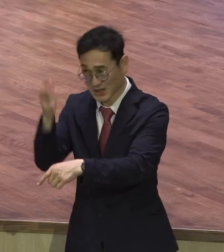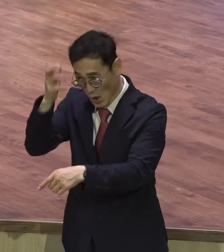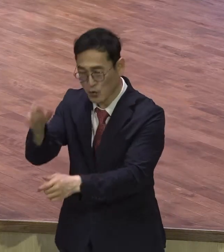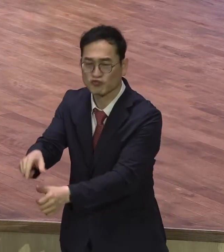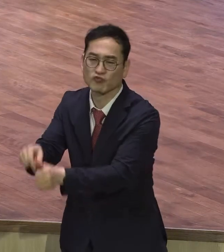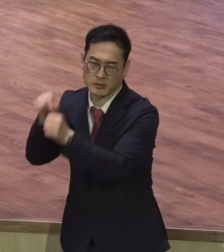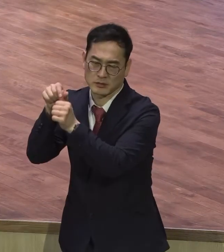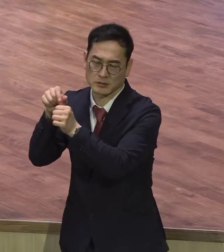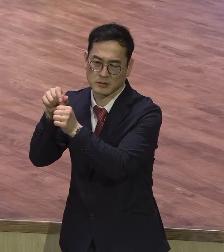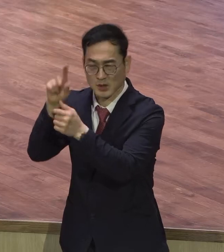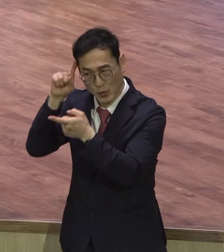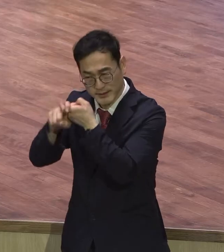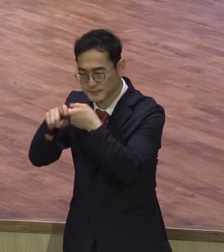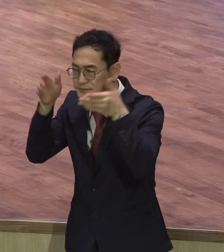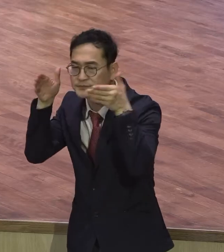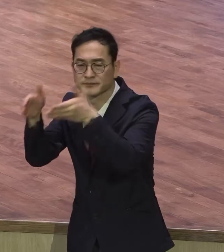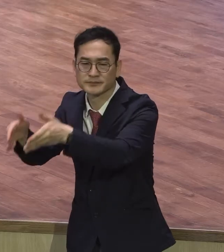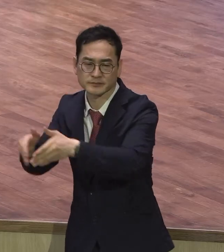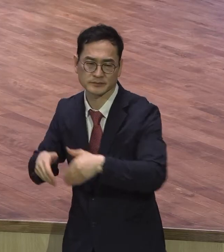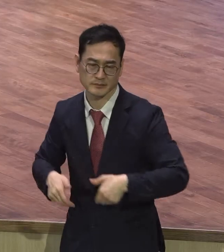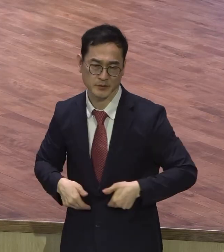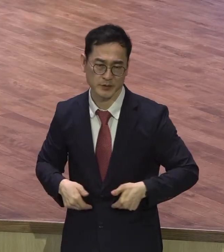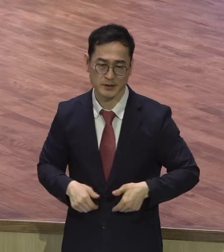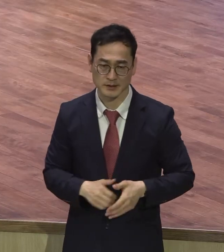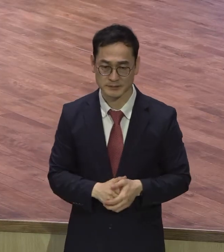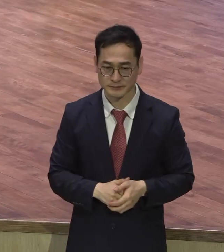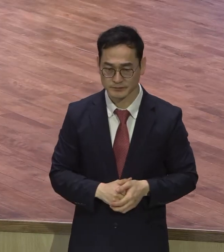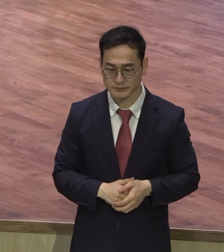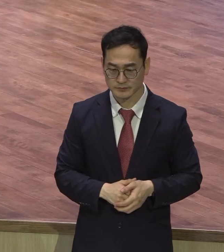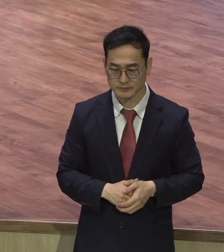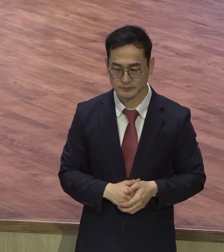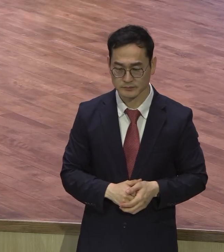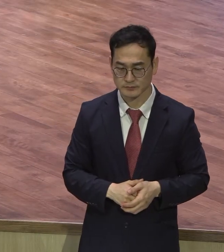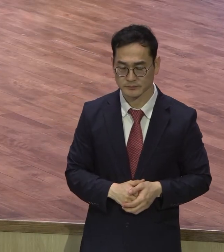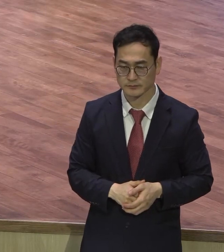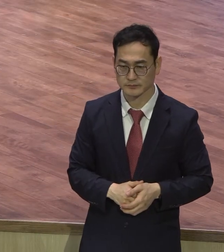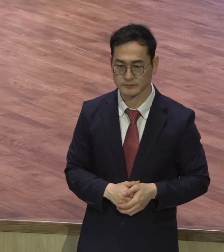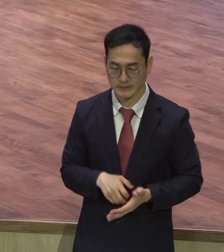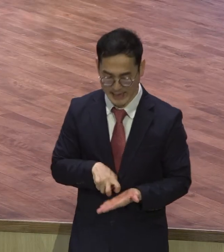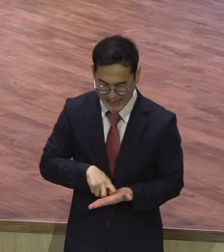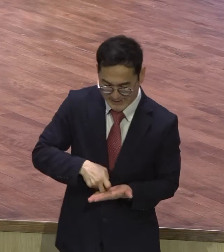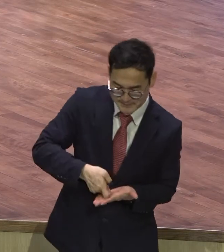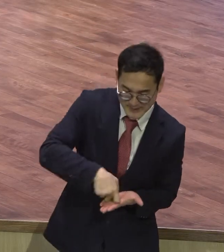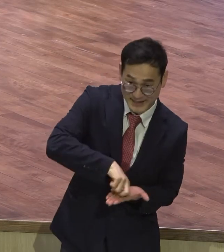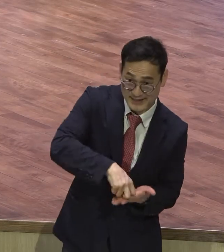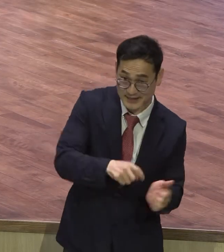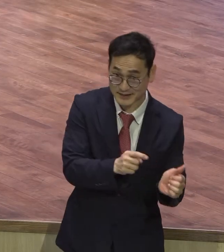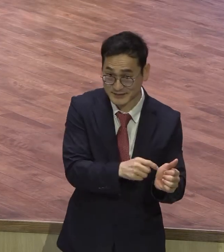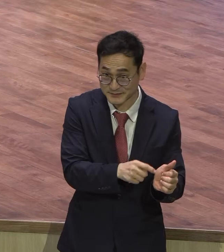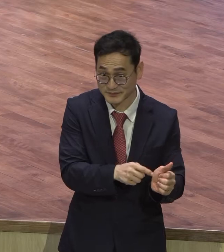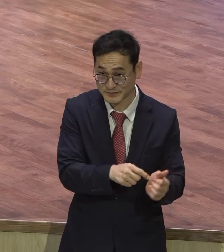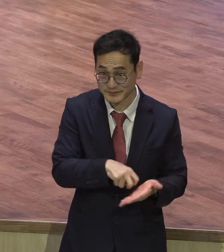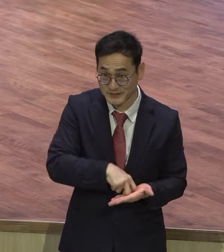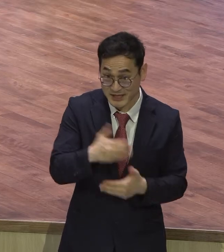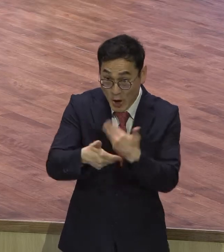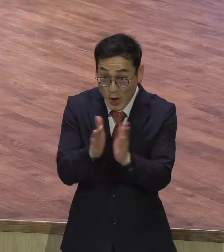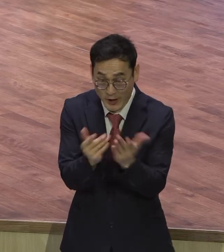4등전 3장에 보면 성전 앞에서 구글하던 안전병이가 나옵니다. 수많은 사람들은 그냥 그 안전병이를 지나쳐갔지만